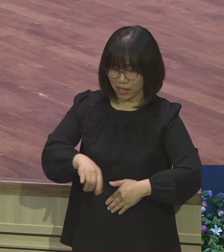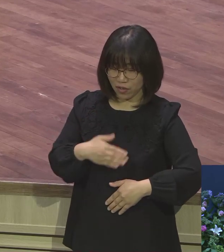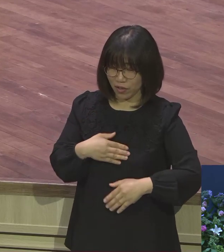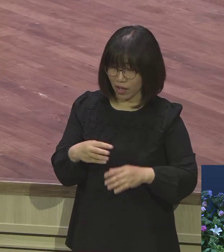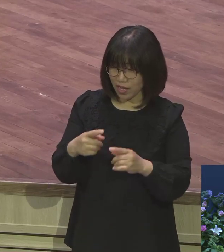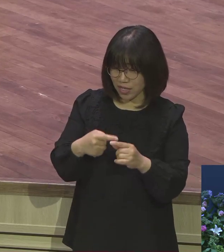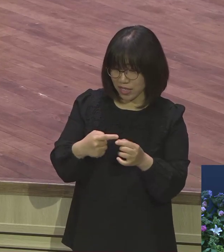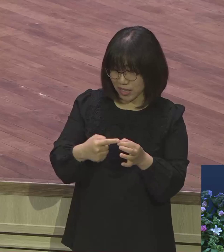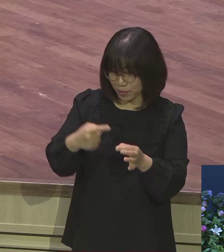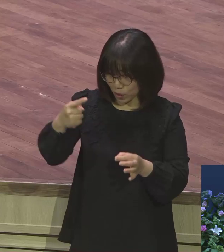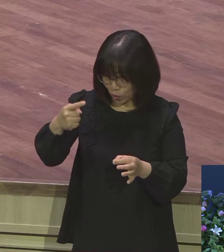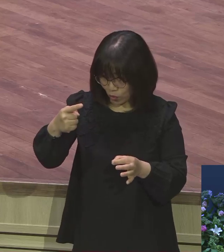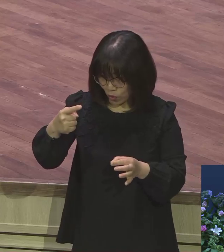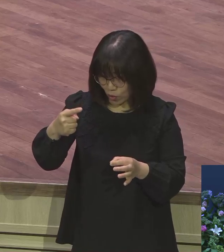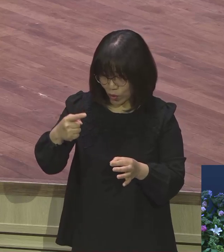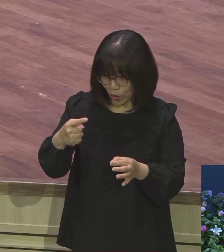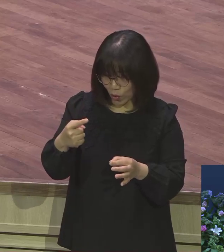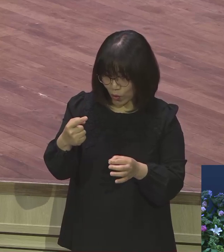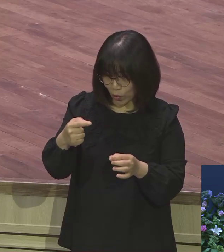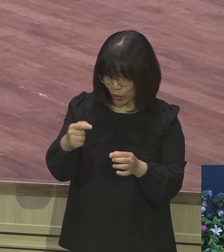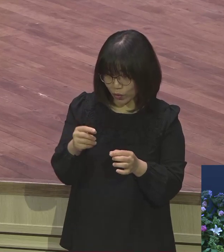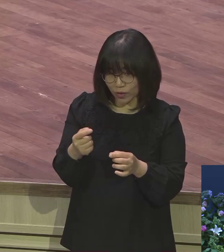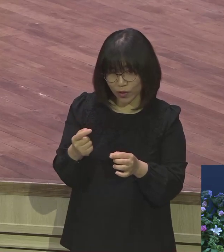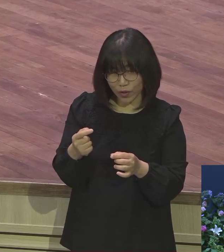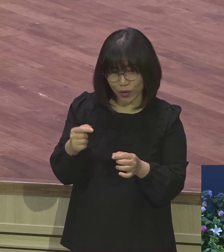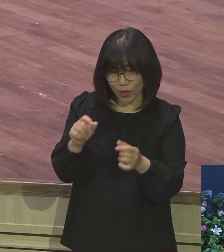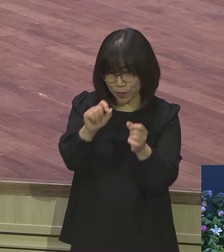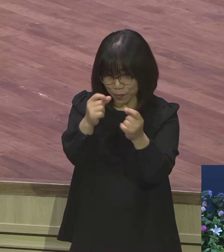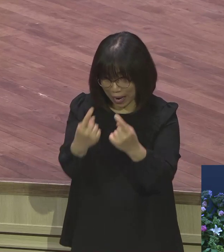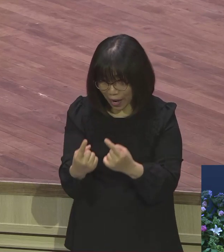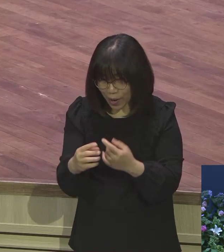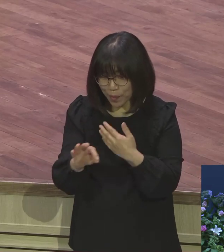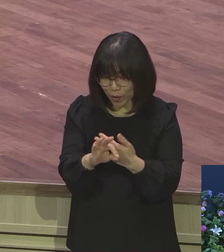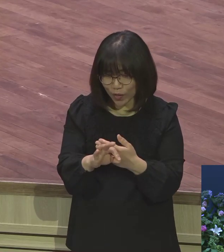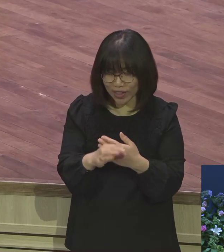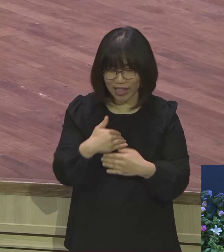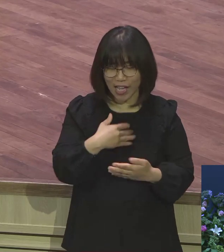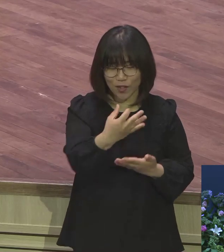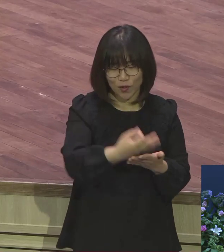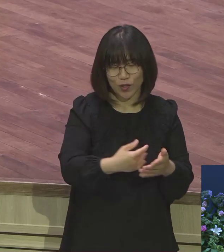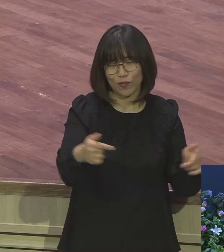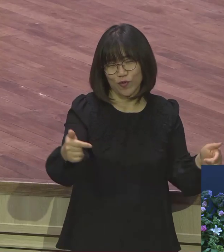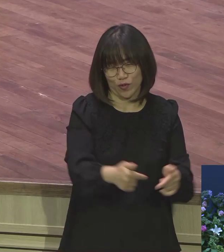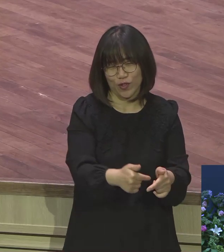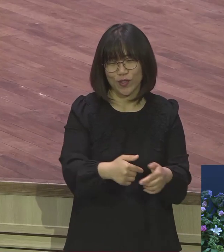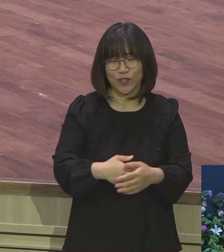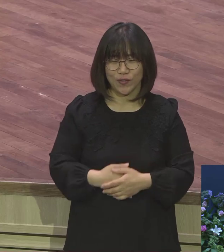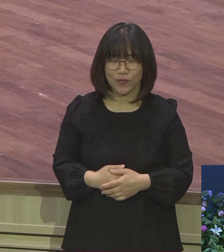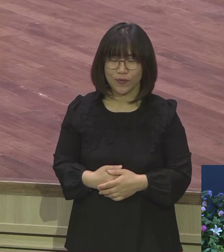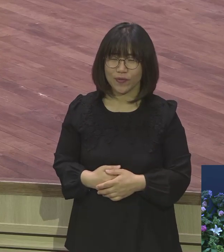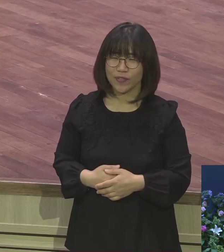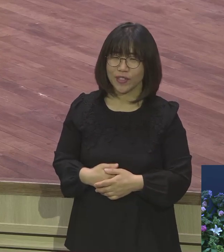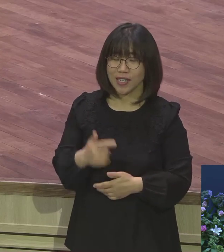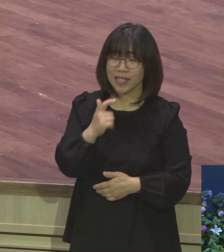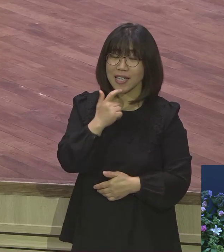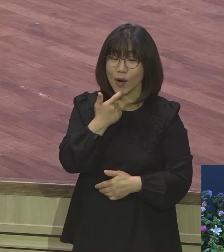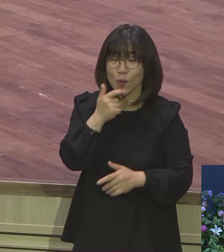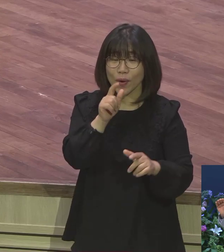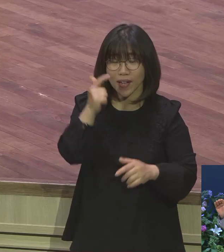그래서요 이런 결단을 했다는 것 자체가 야곱의 영적인 삶이 성숙해진